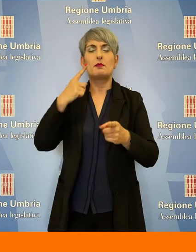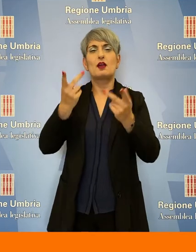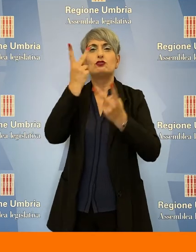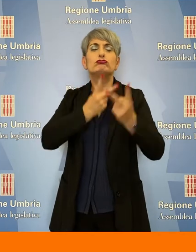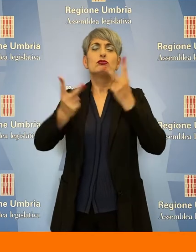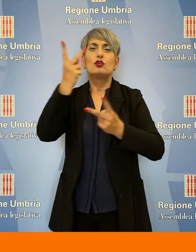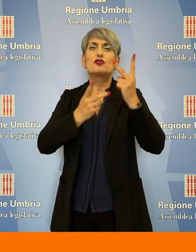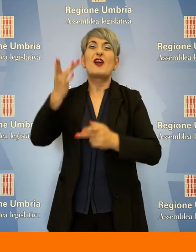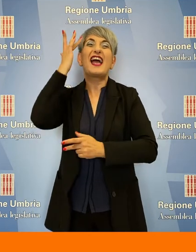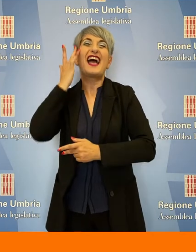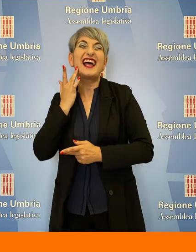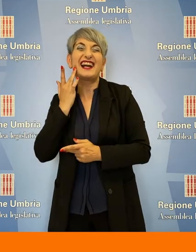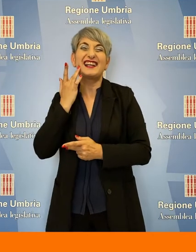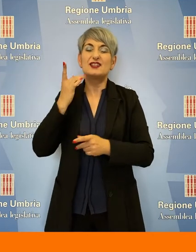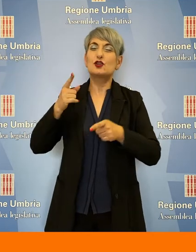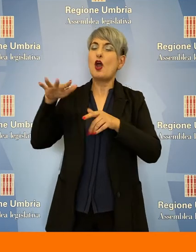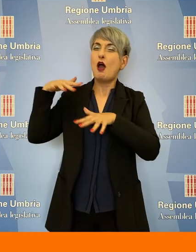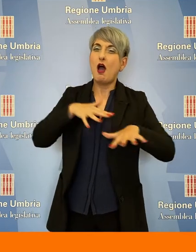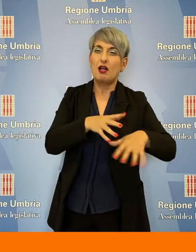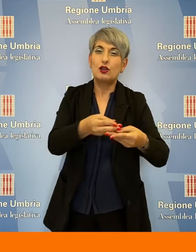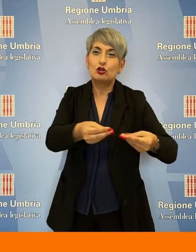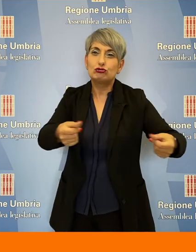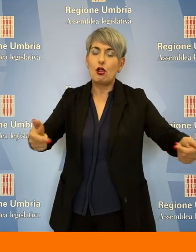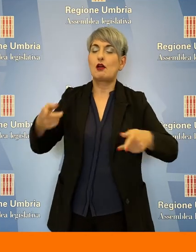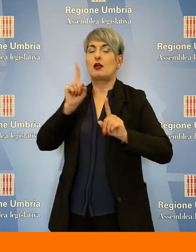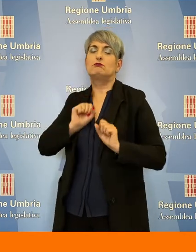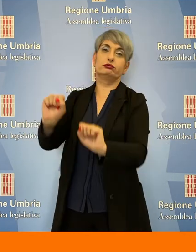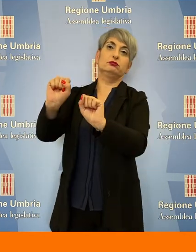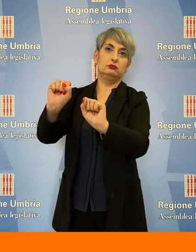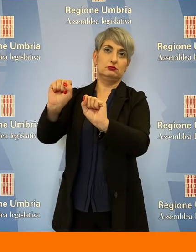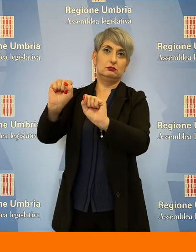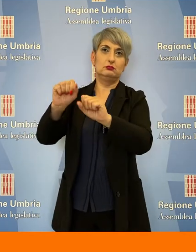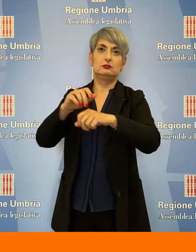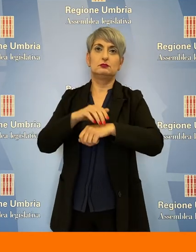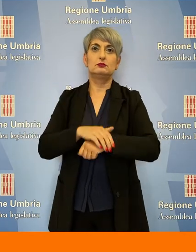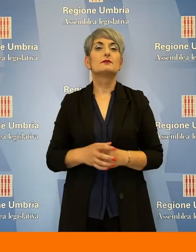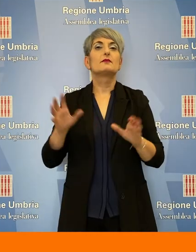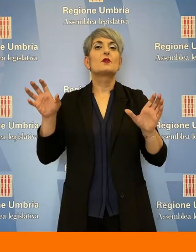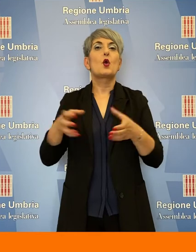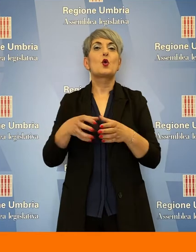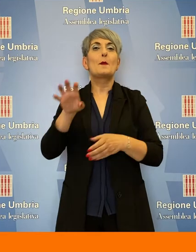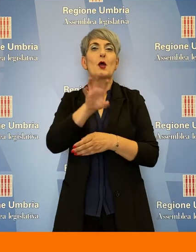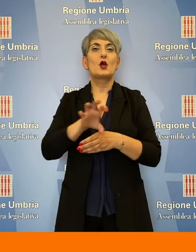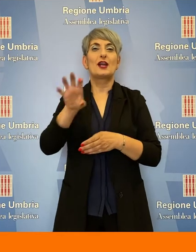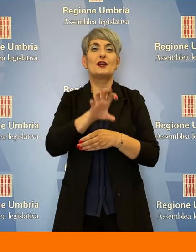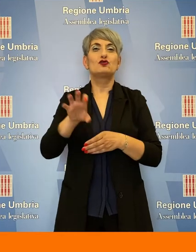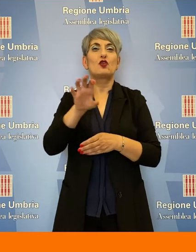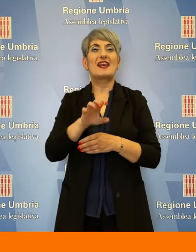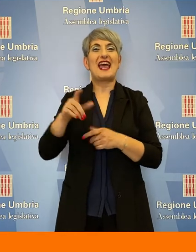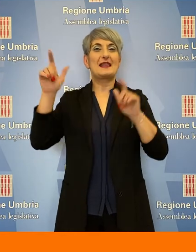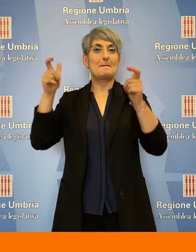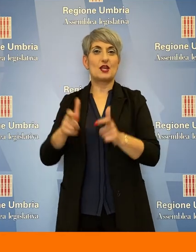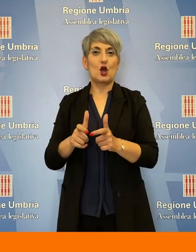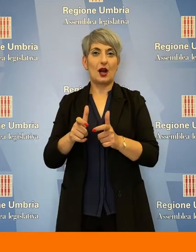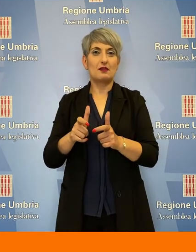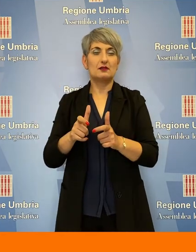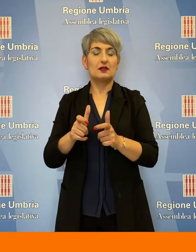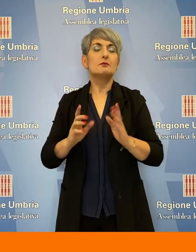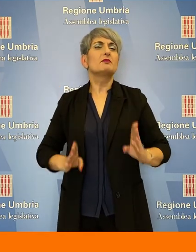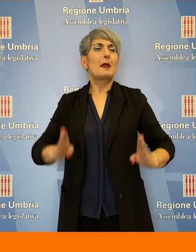idrogeologico. I gruppi regionali di minoranza hanno presentato in streaming da Palazzo